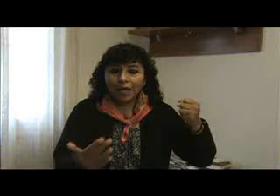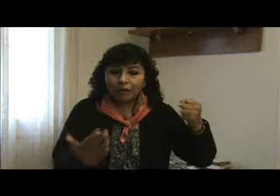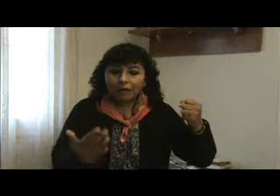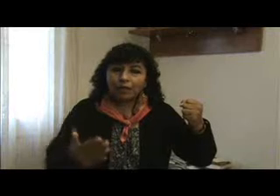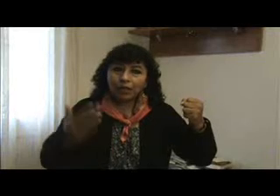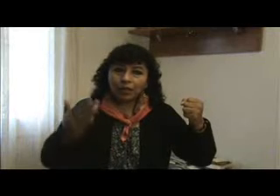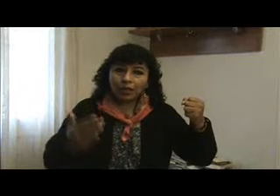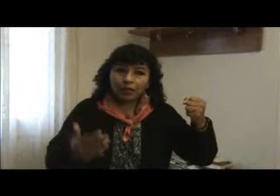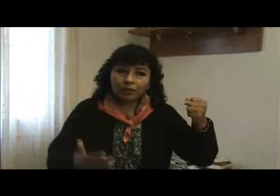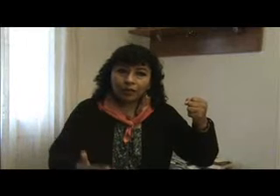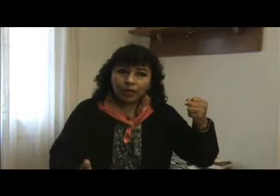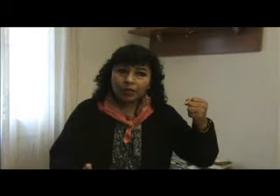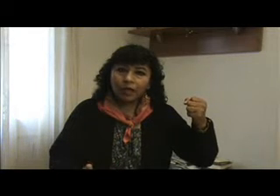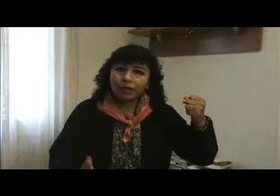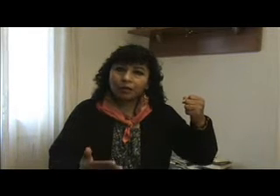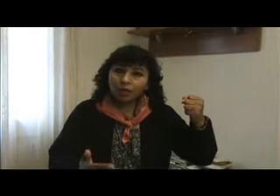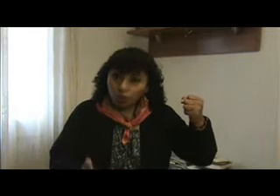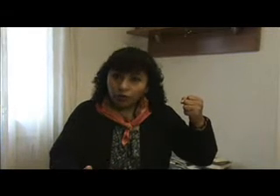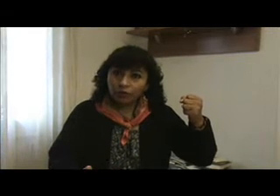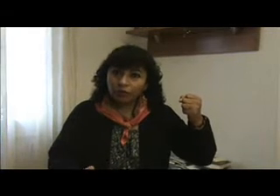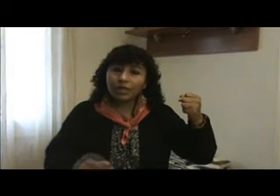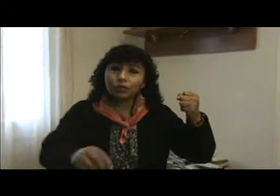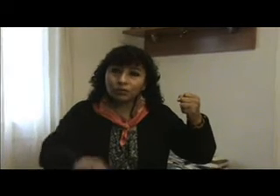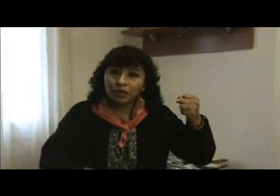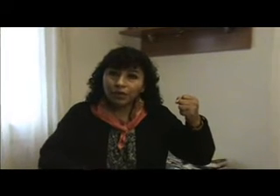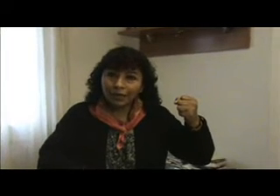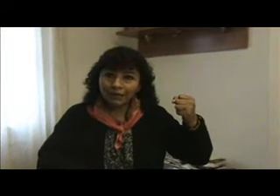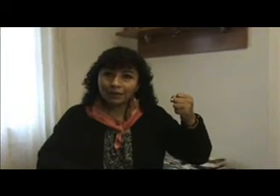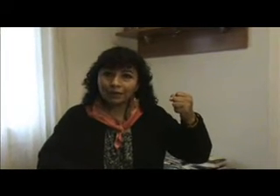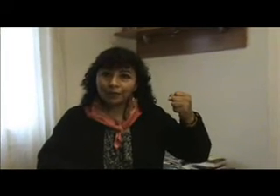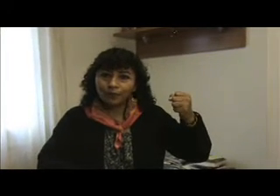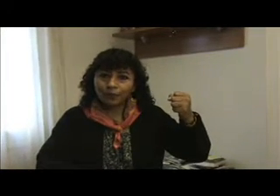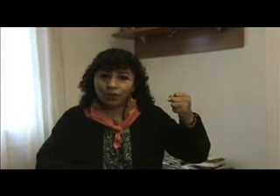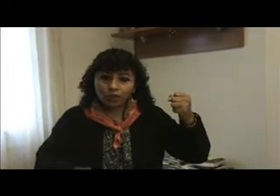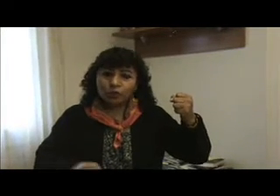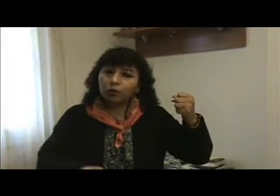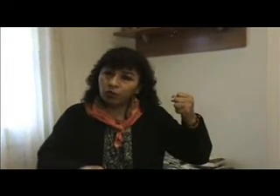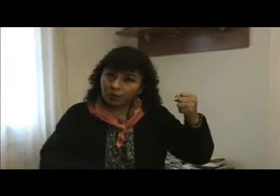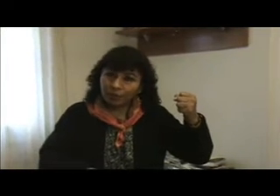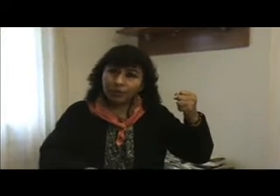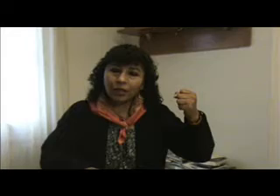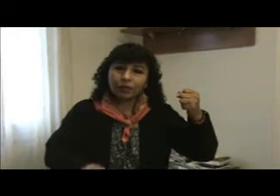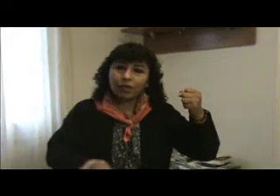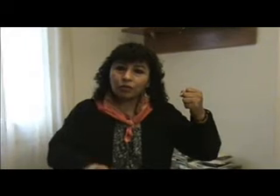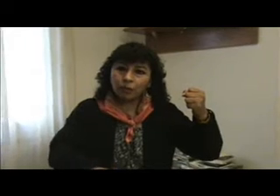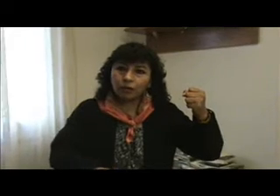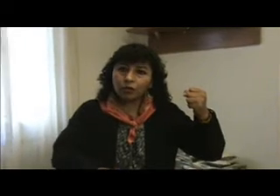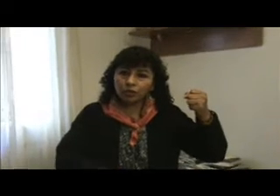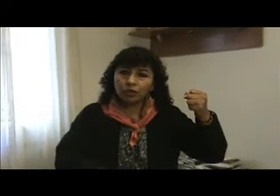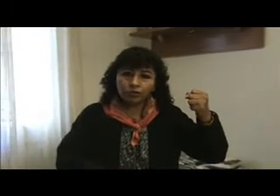Finalmente, el 30 de junio de 2010, estuvimos nuevamente ante la Suprema Corte